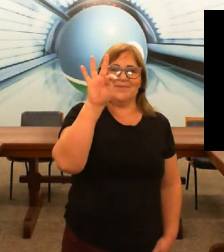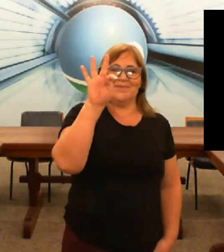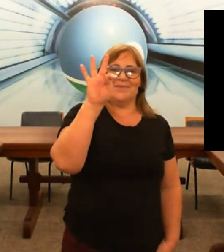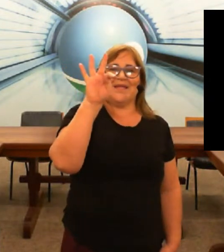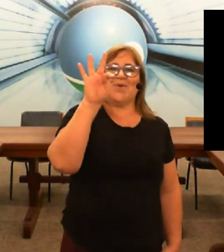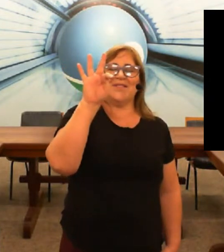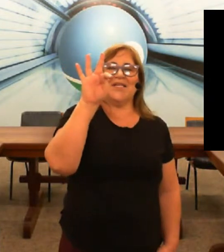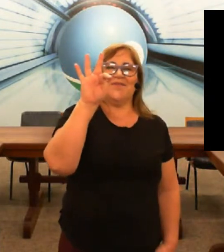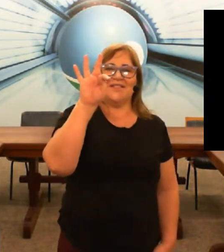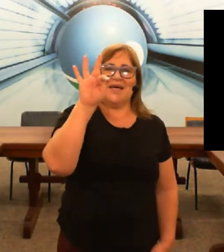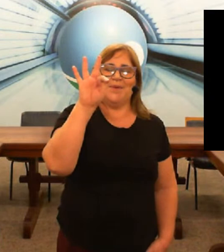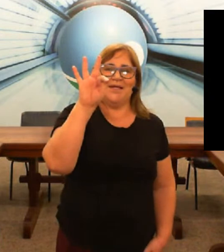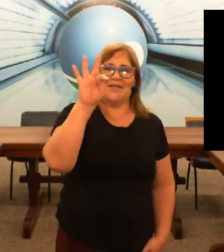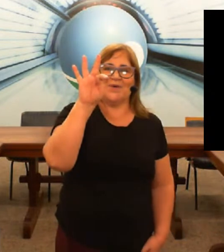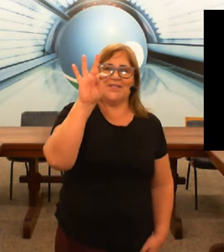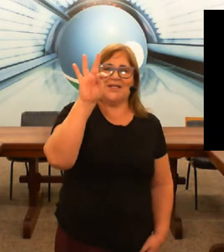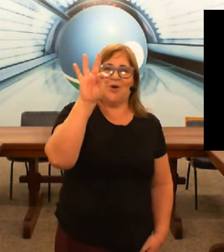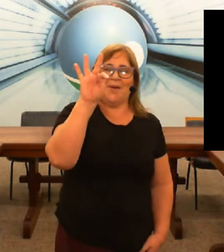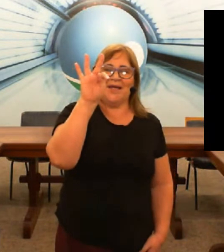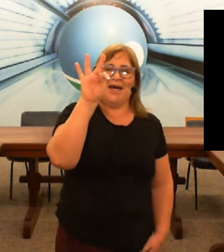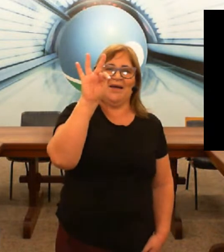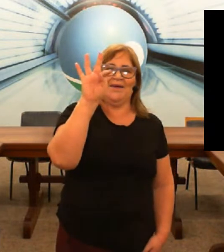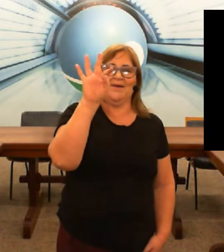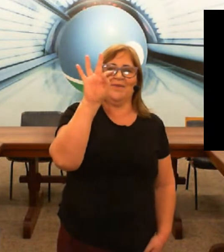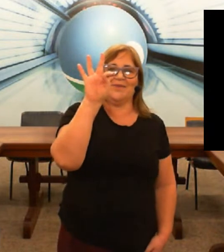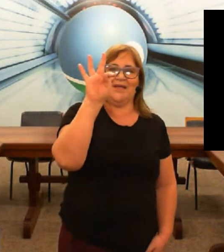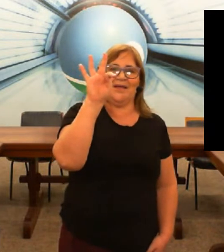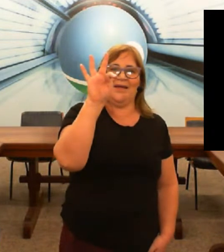tá conseguindo fazer Poliana tá conseguindo acompanhar o T